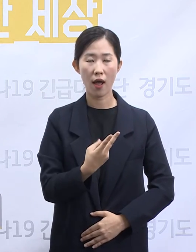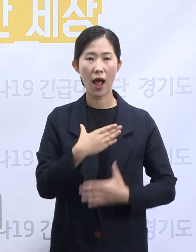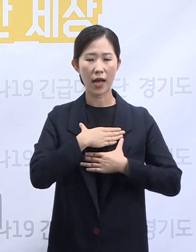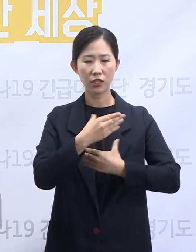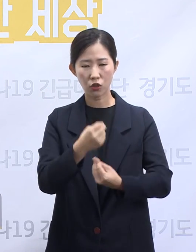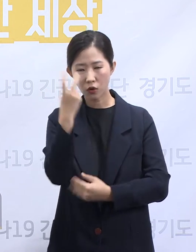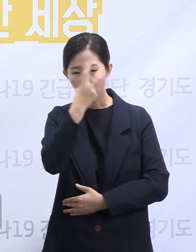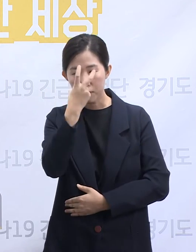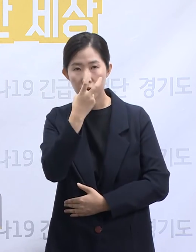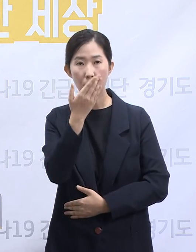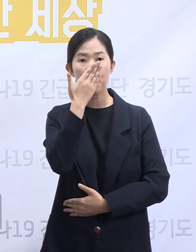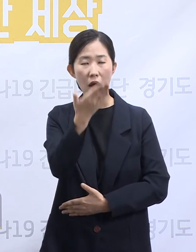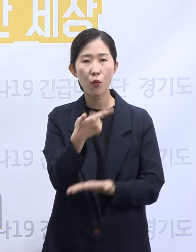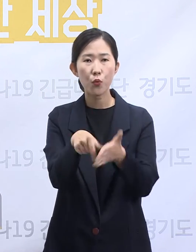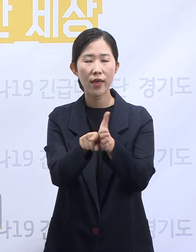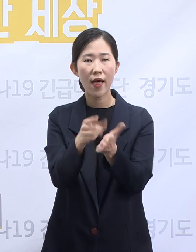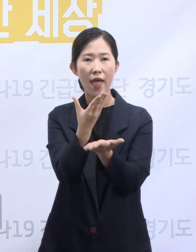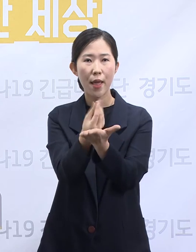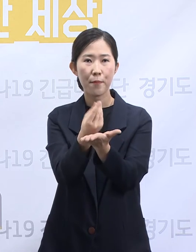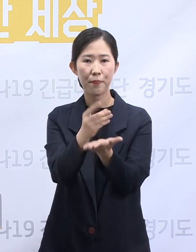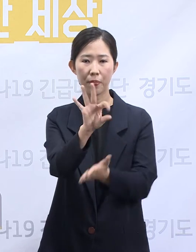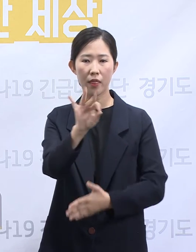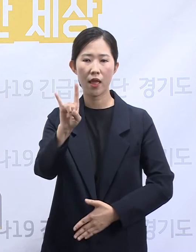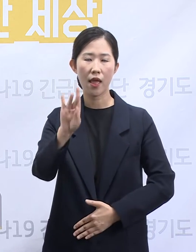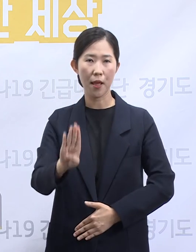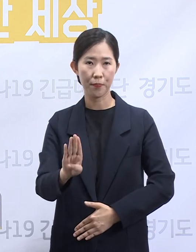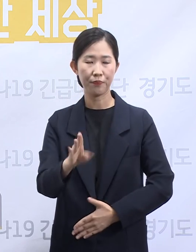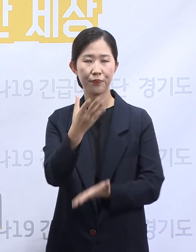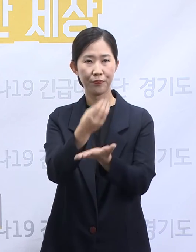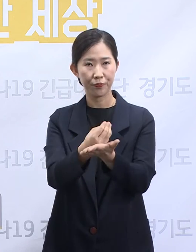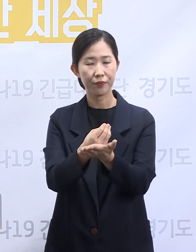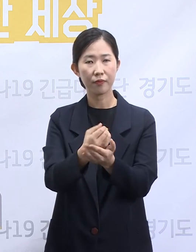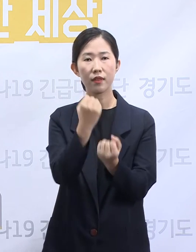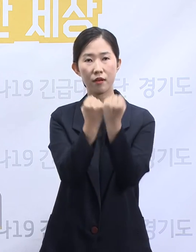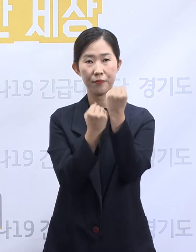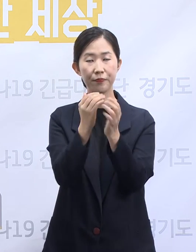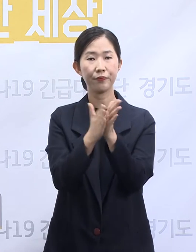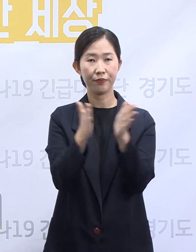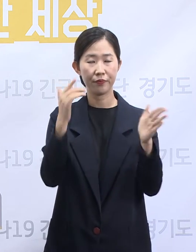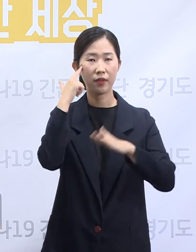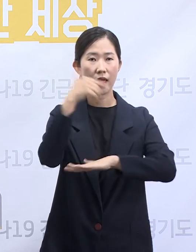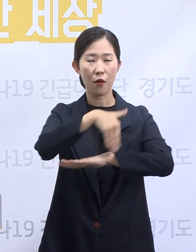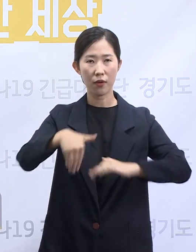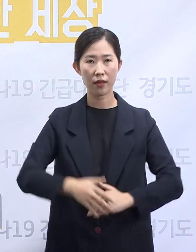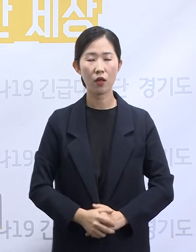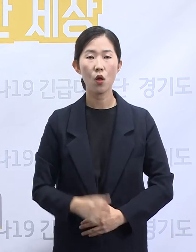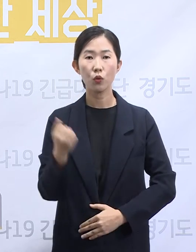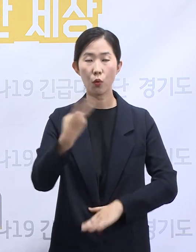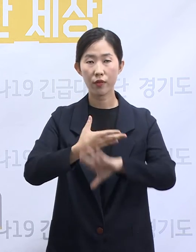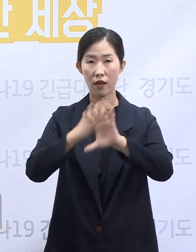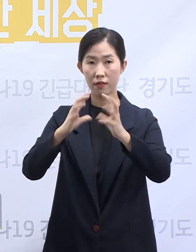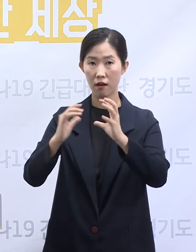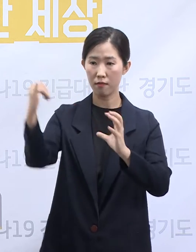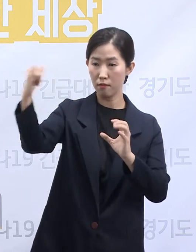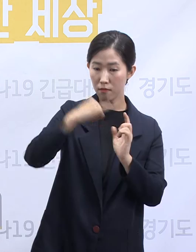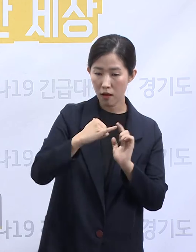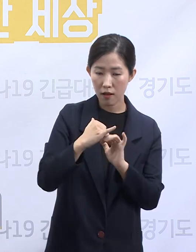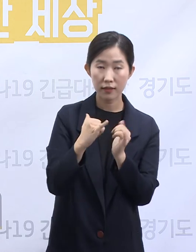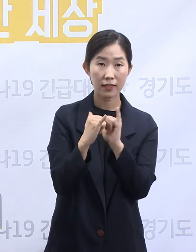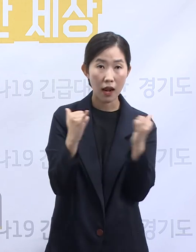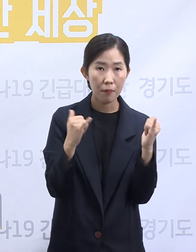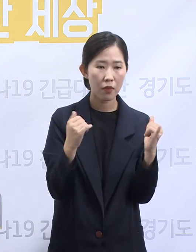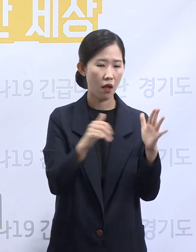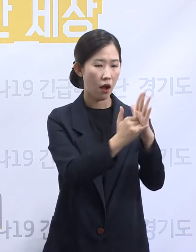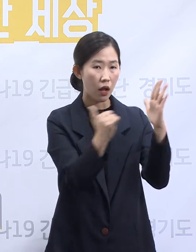설치 등을 안내할 계획입니다. 또한 해외입국 확진자와 그 가족 간의 접촉 가능성을 최소화하는 방안을 강구 중에 있다는